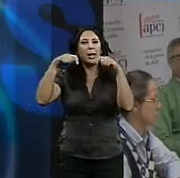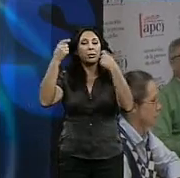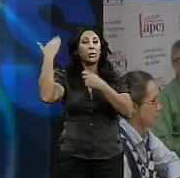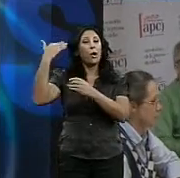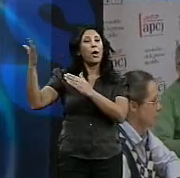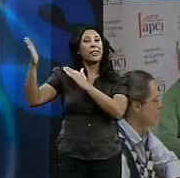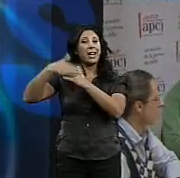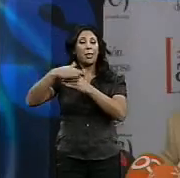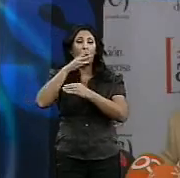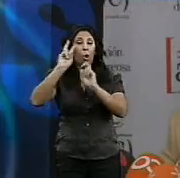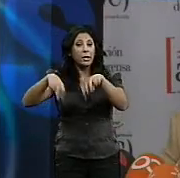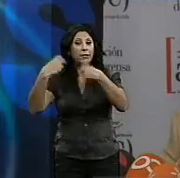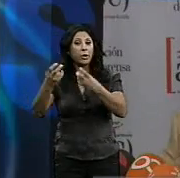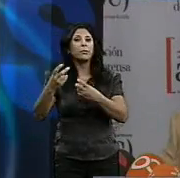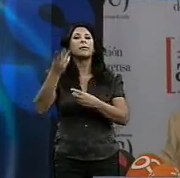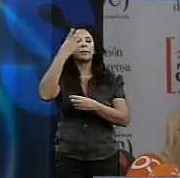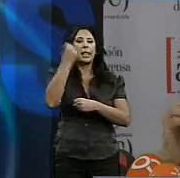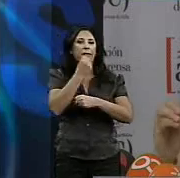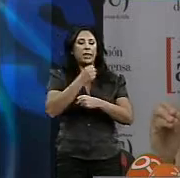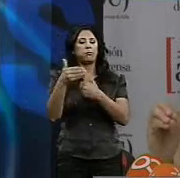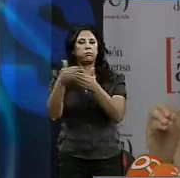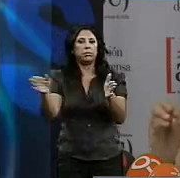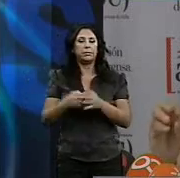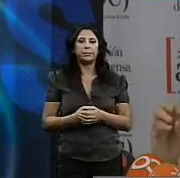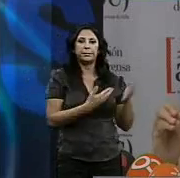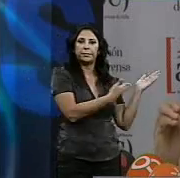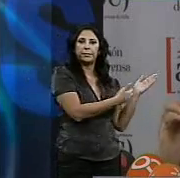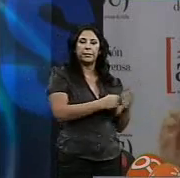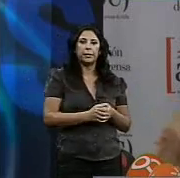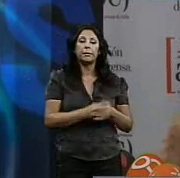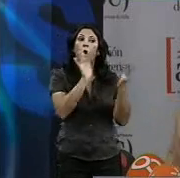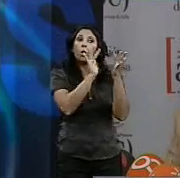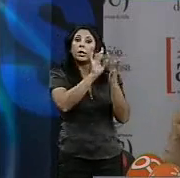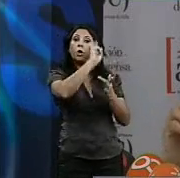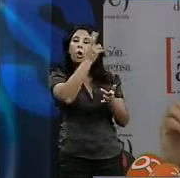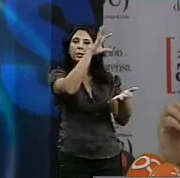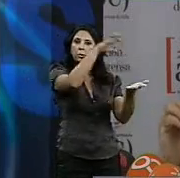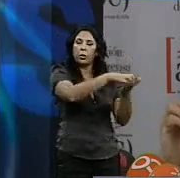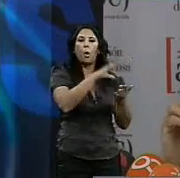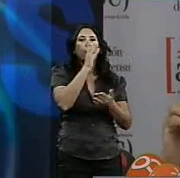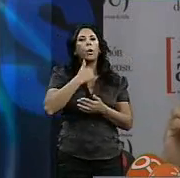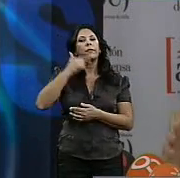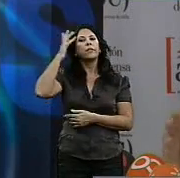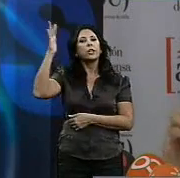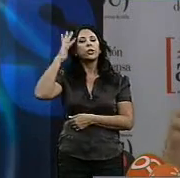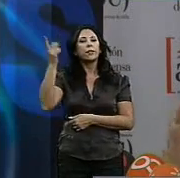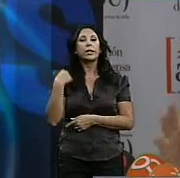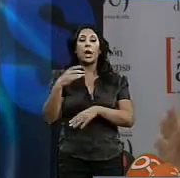reformas. Estamos en contacto con otra institución porque la filosofía de la Concejalía de los Servicios Sociales